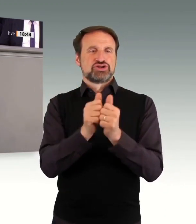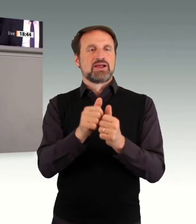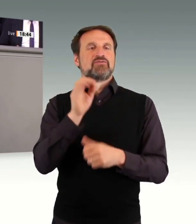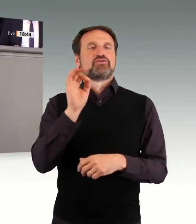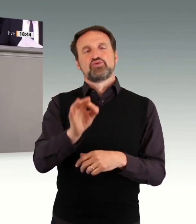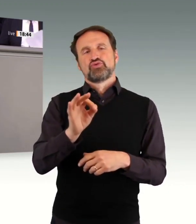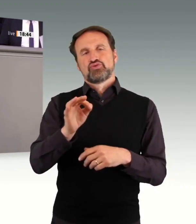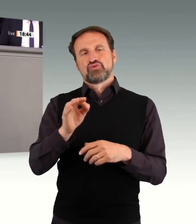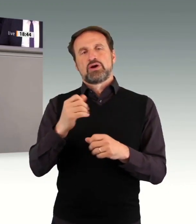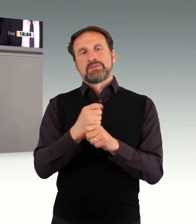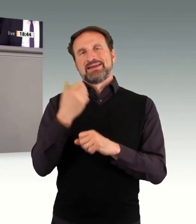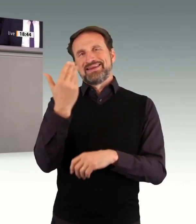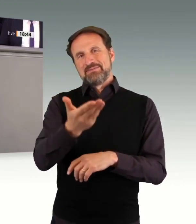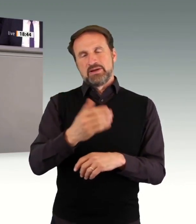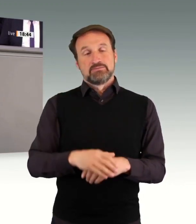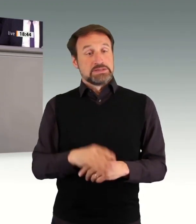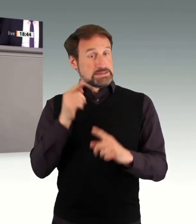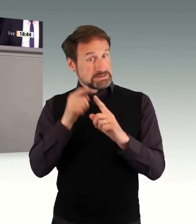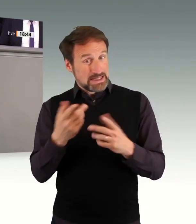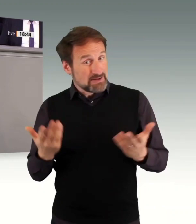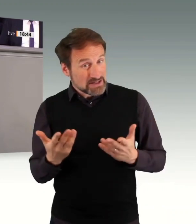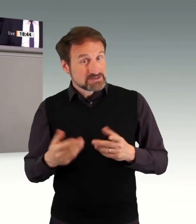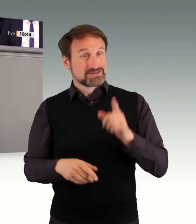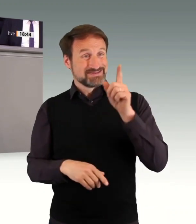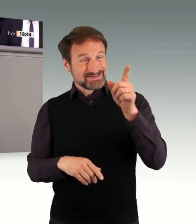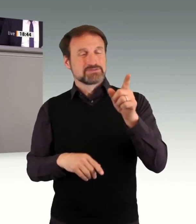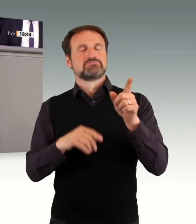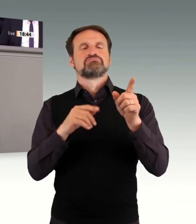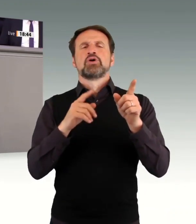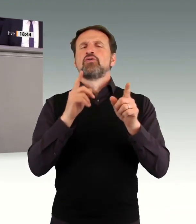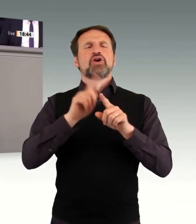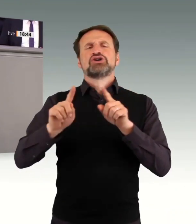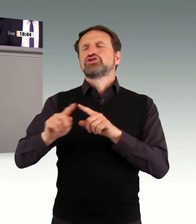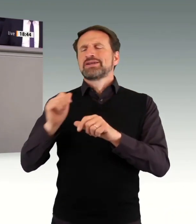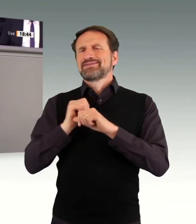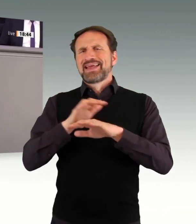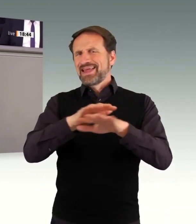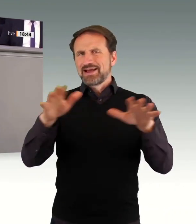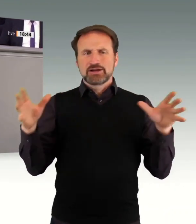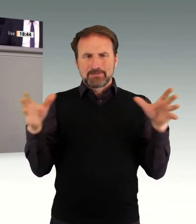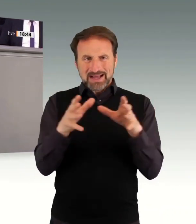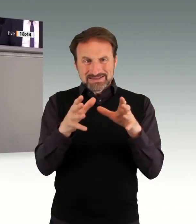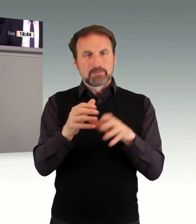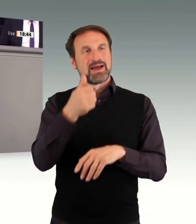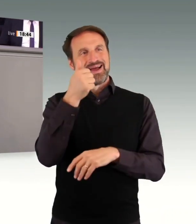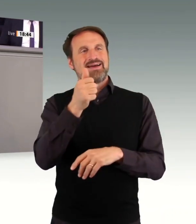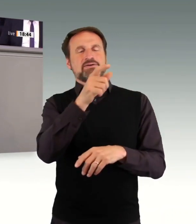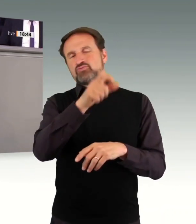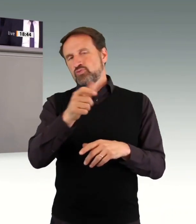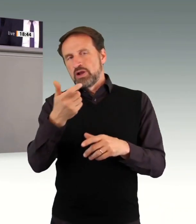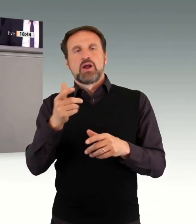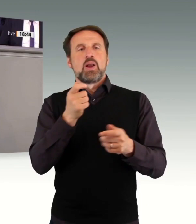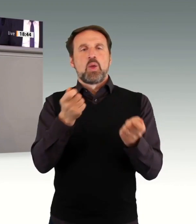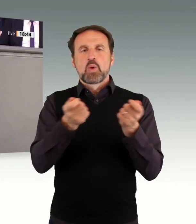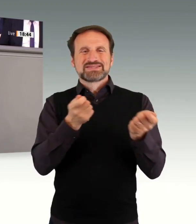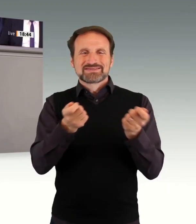Fördermöglichkeiten der Beschäftigung von Menschen mit Behinderung aufzuzeigen. Damit besagte Ansprechstellen zeitnah aktiv